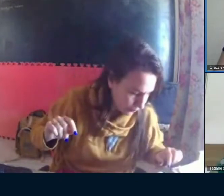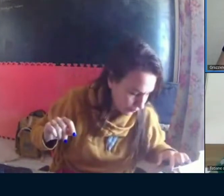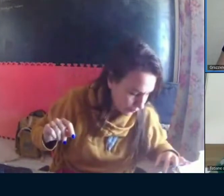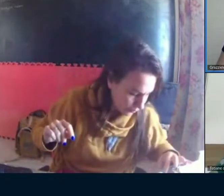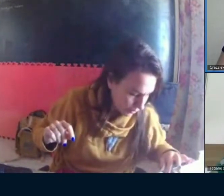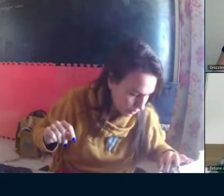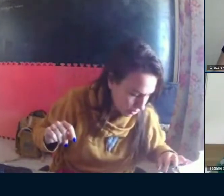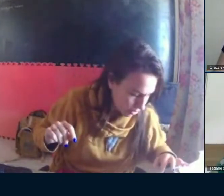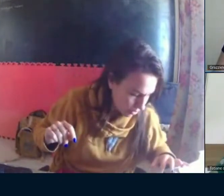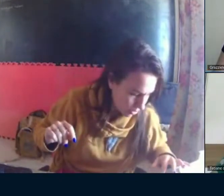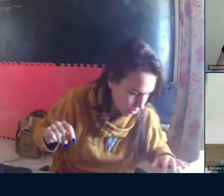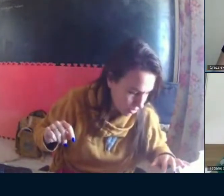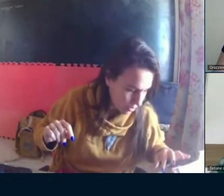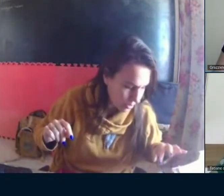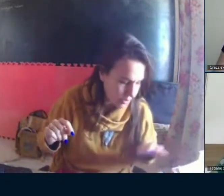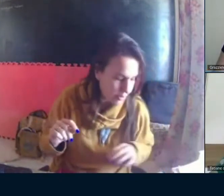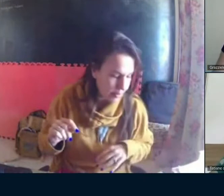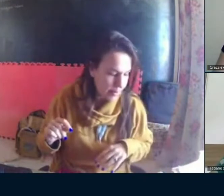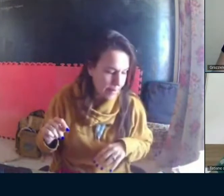regras